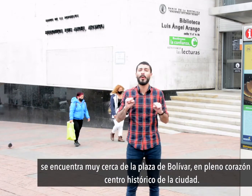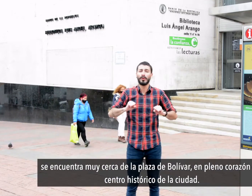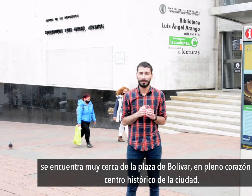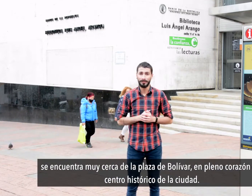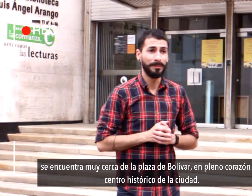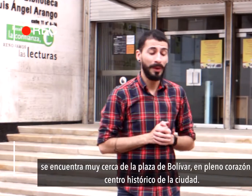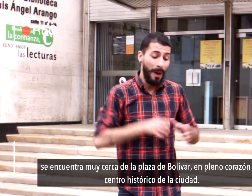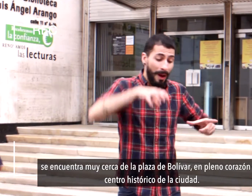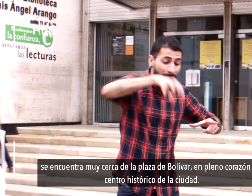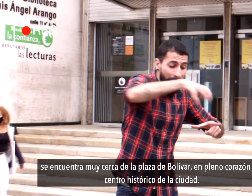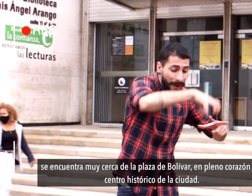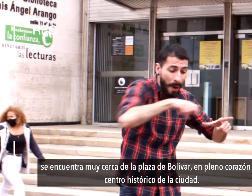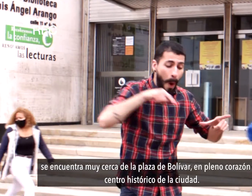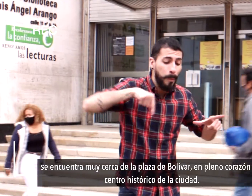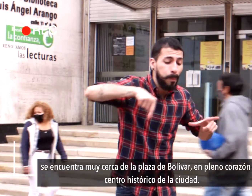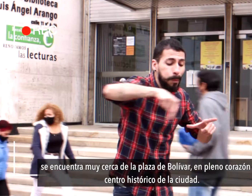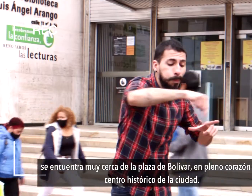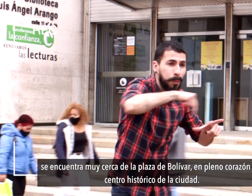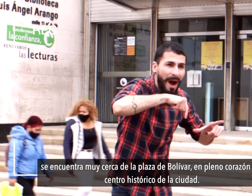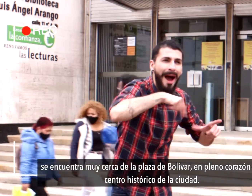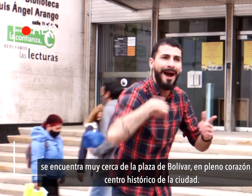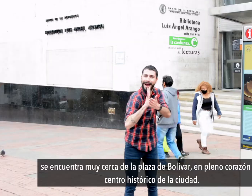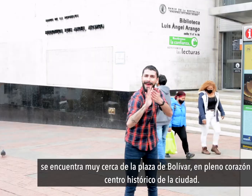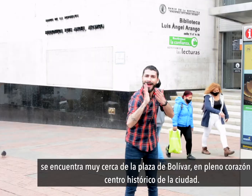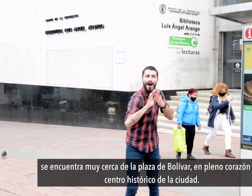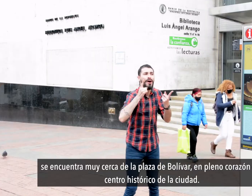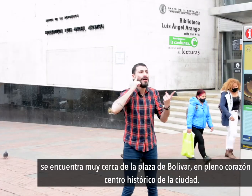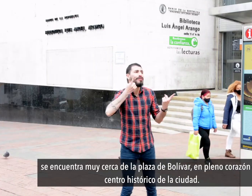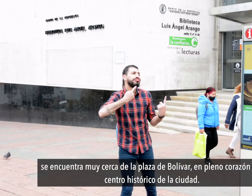Bolívar, en pleno corazón del centro histórico de la ciudad.